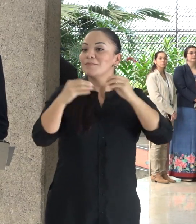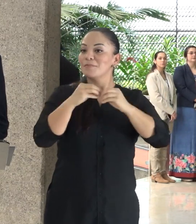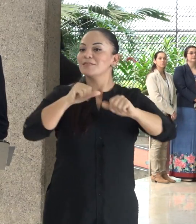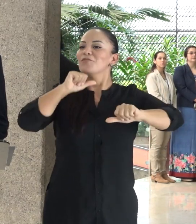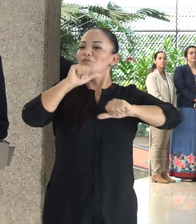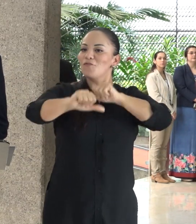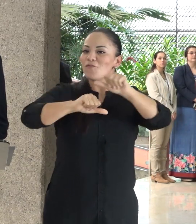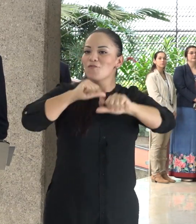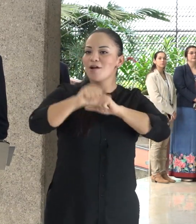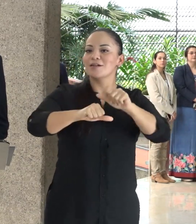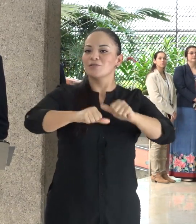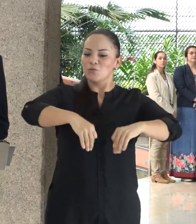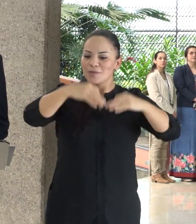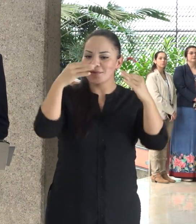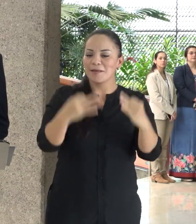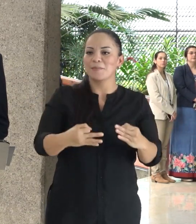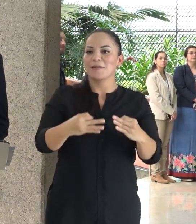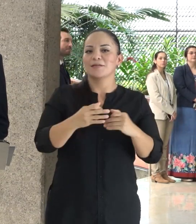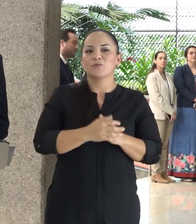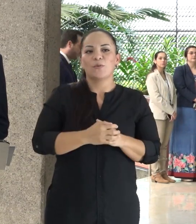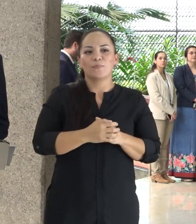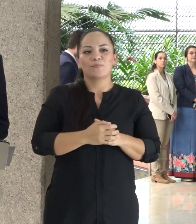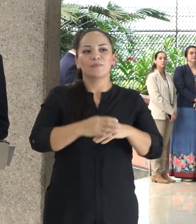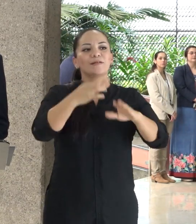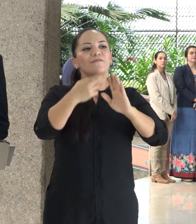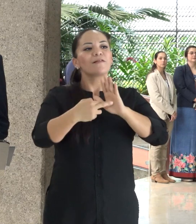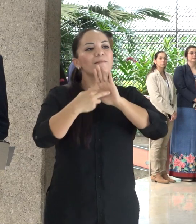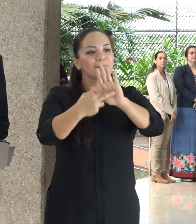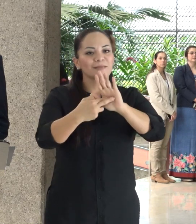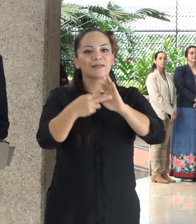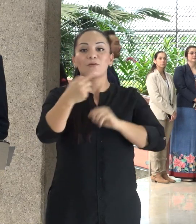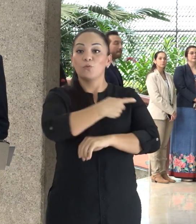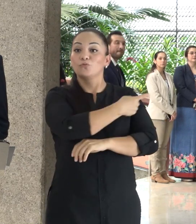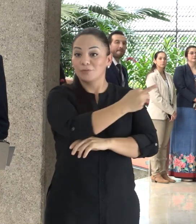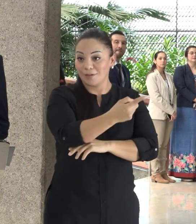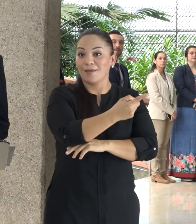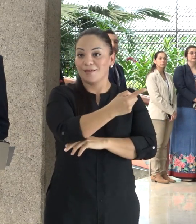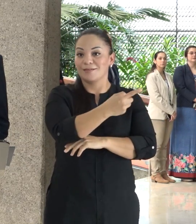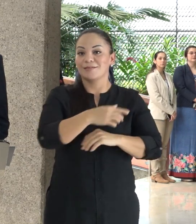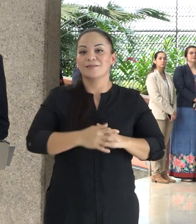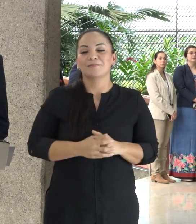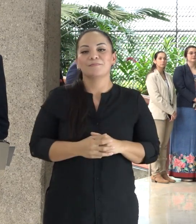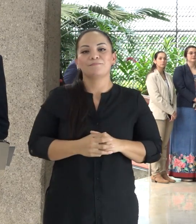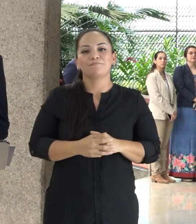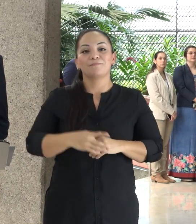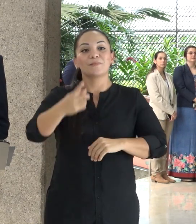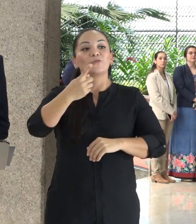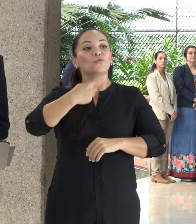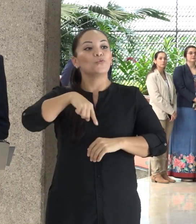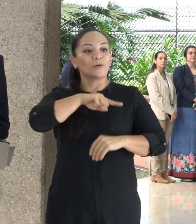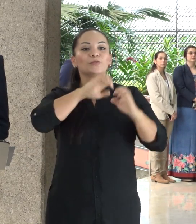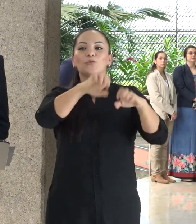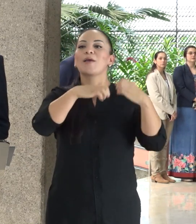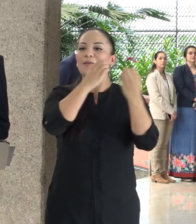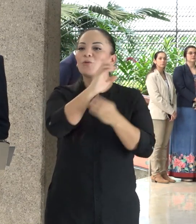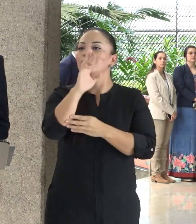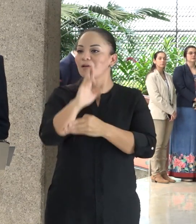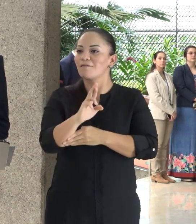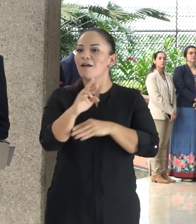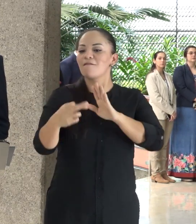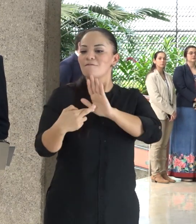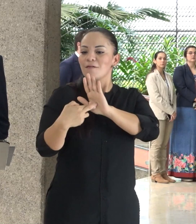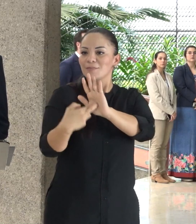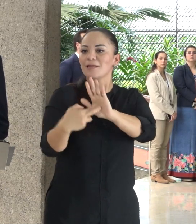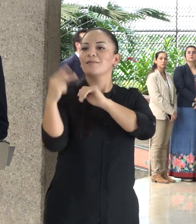esfuerzo y determinación, representarán ustedes, nuestra CELE, a nuestra